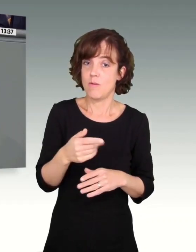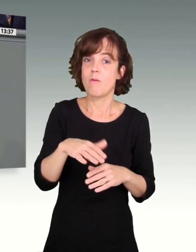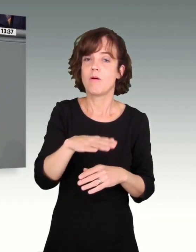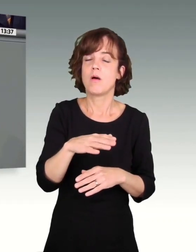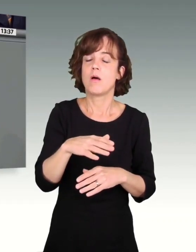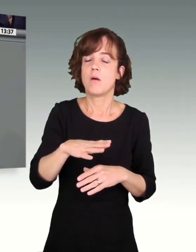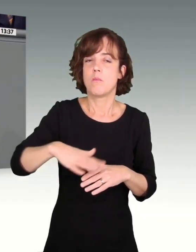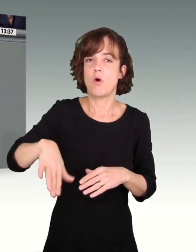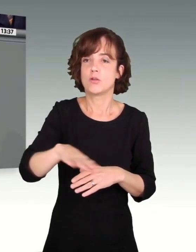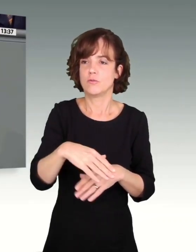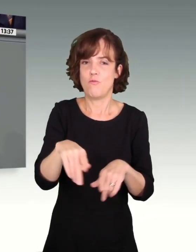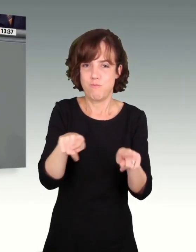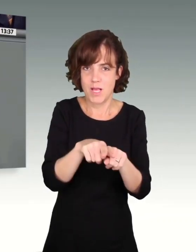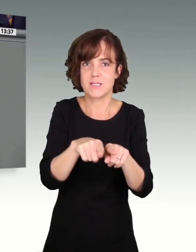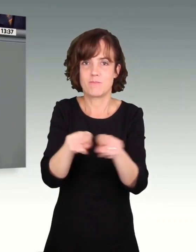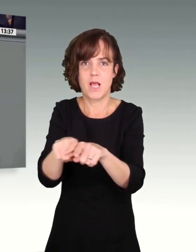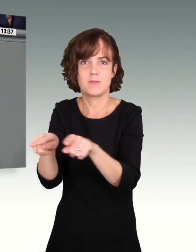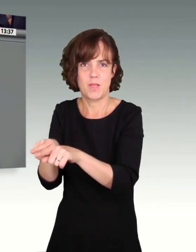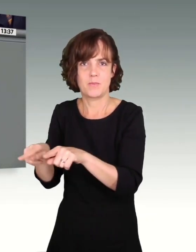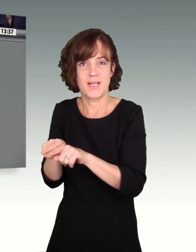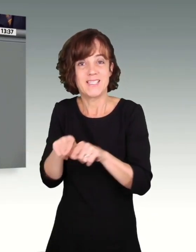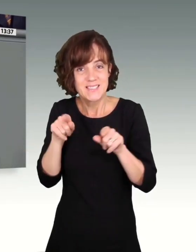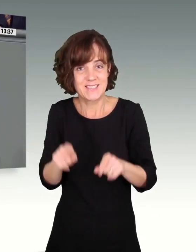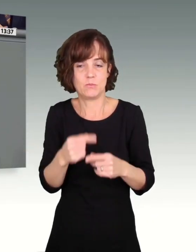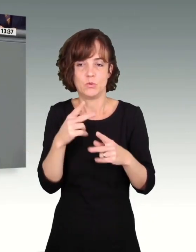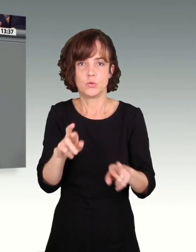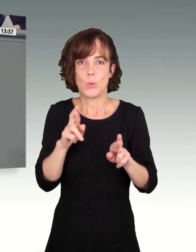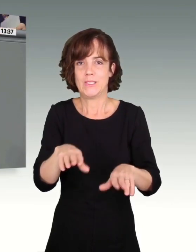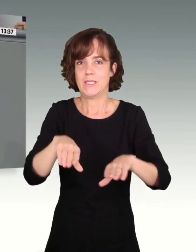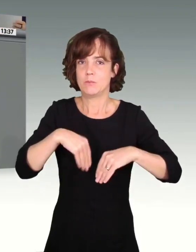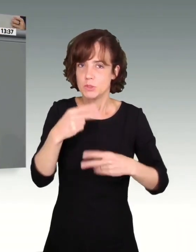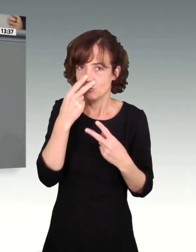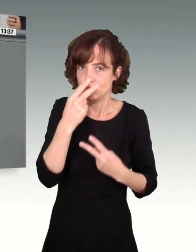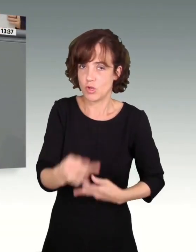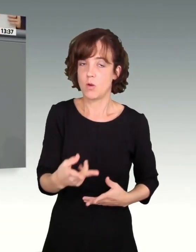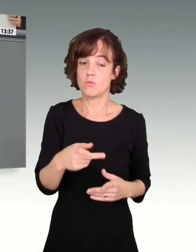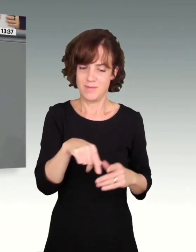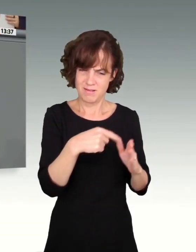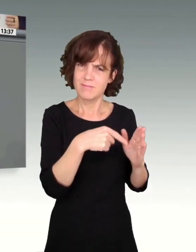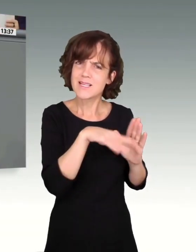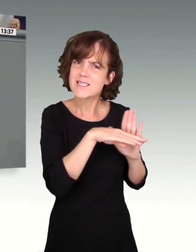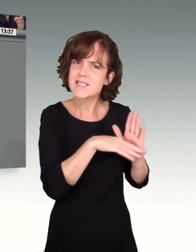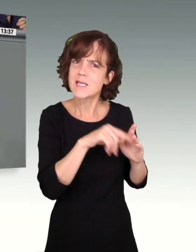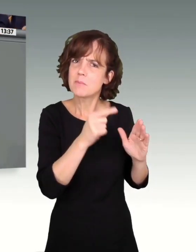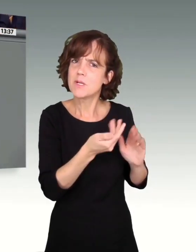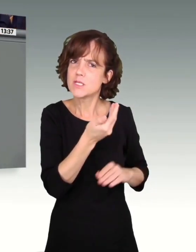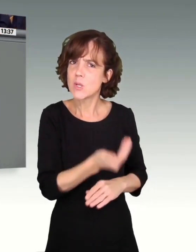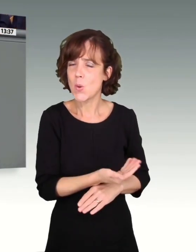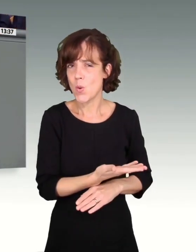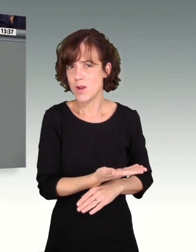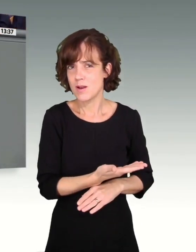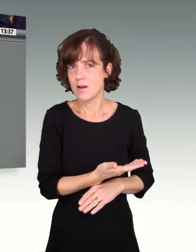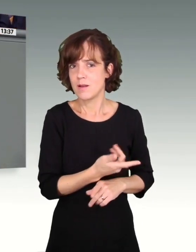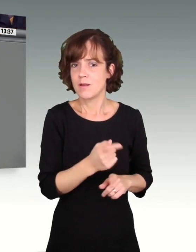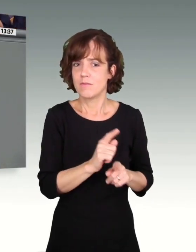dann gerecht. Also damit, also auf das muss man Rücksicht nehmen. Und dass der gesetzliche Mindestlohn mittlerweile auch